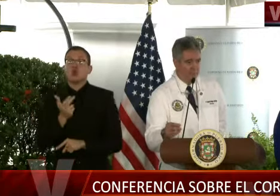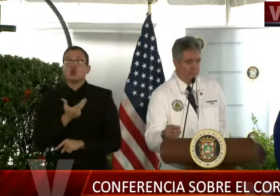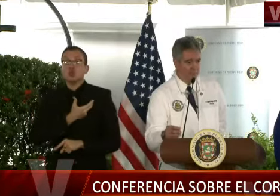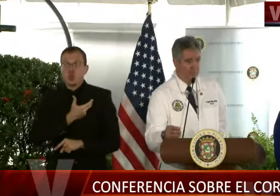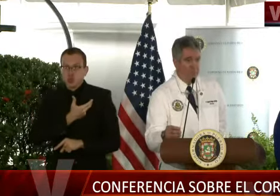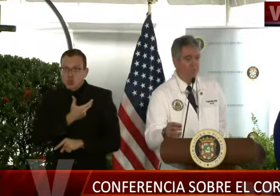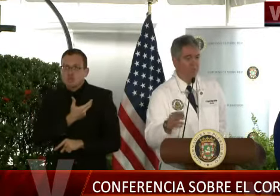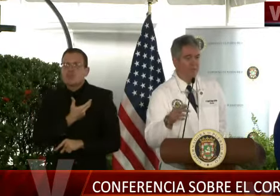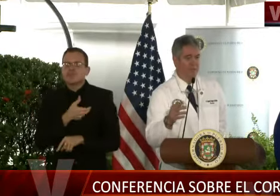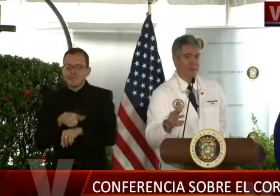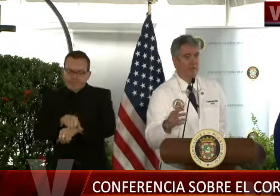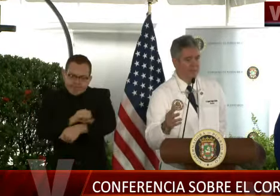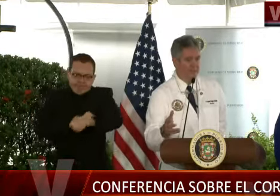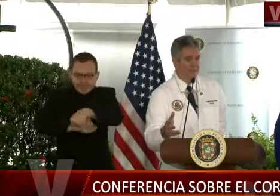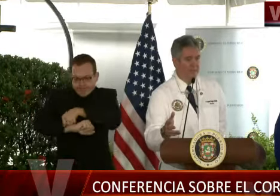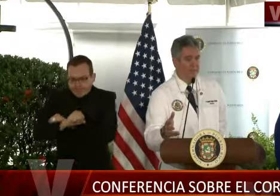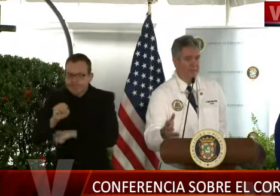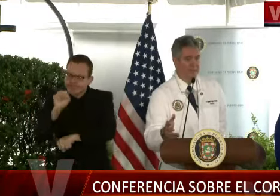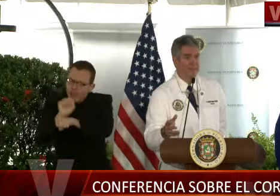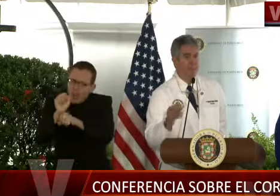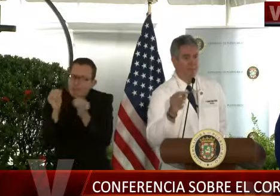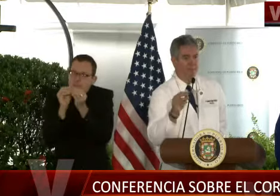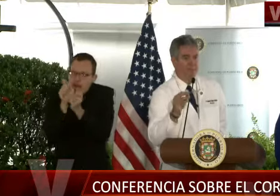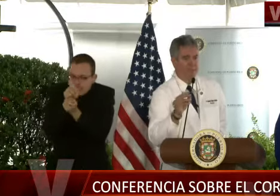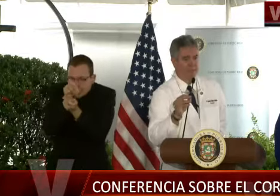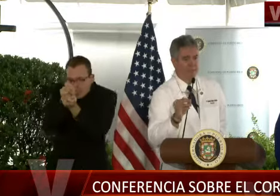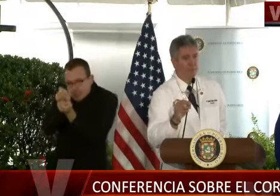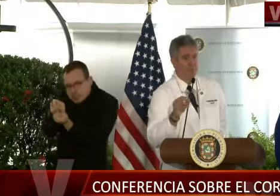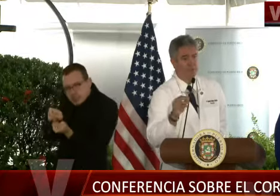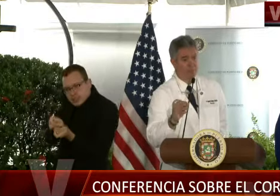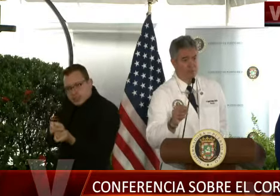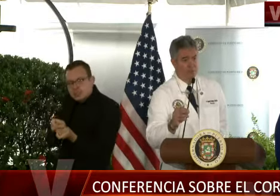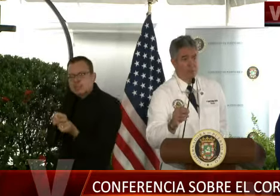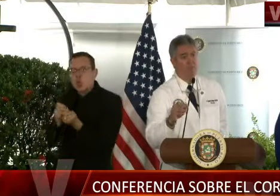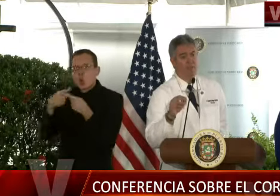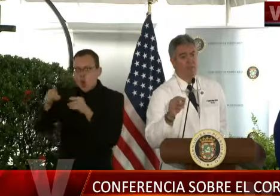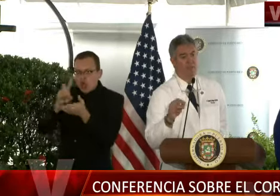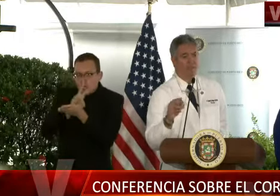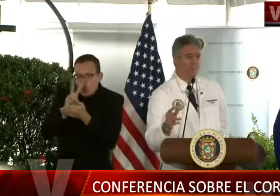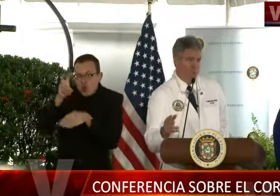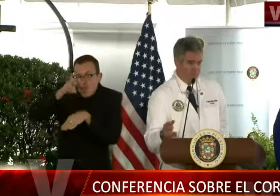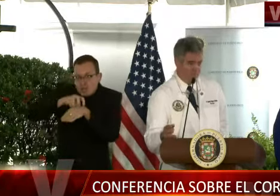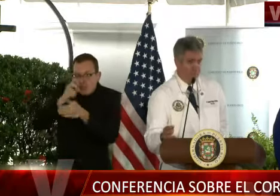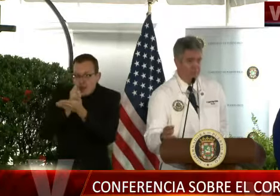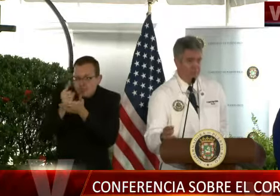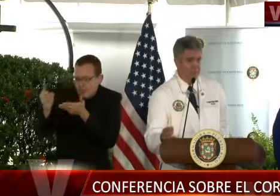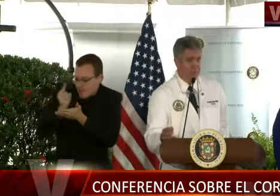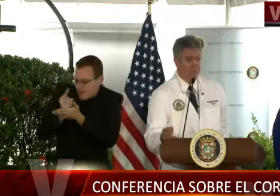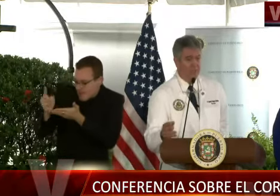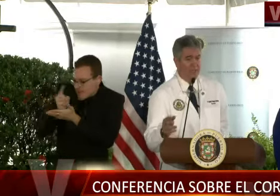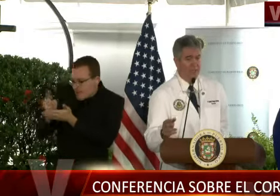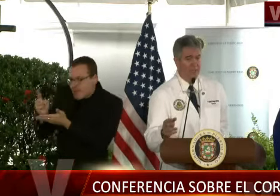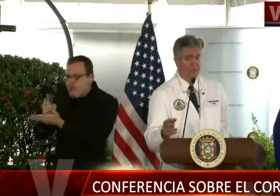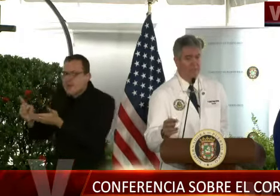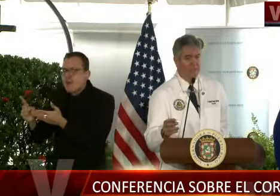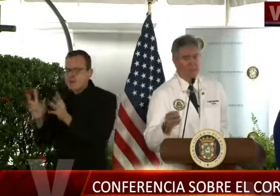informativos, quizás dos veces en la semana, para poder atender esto tan pronto tengamos más información.